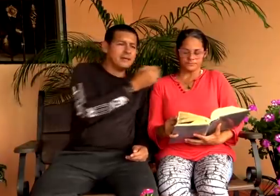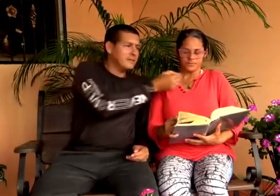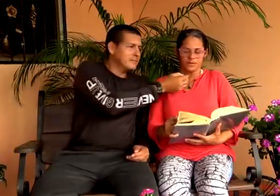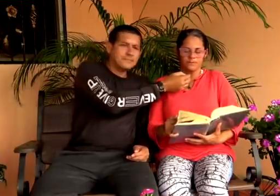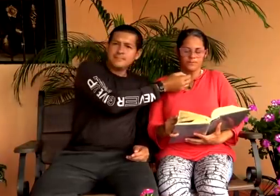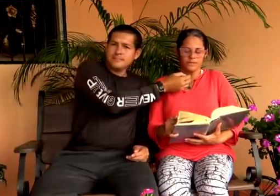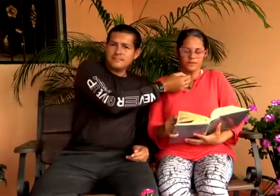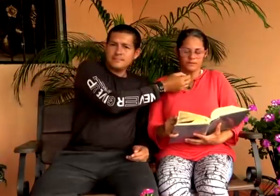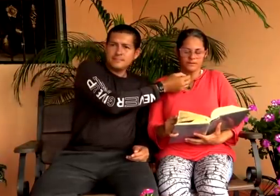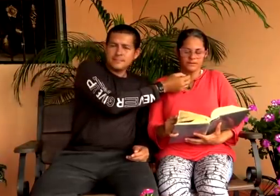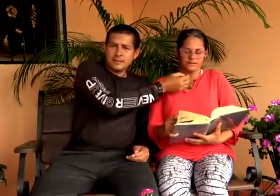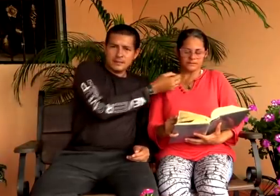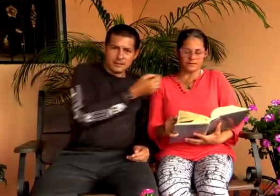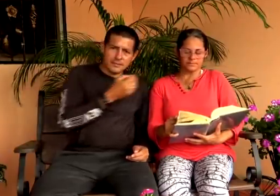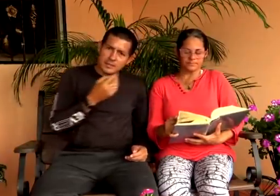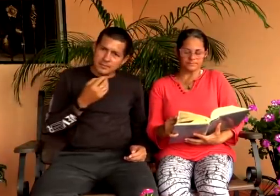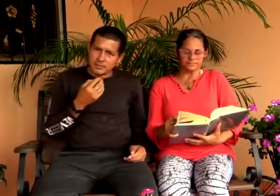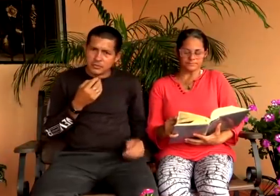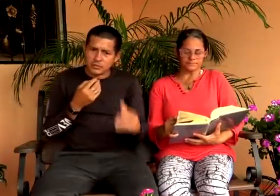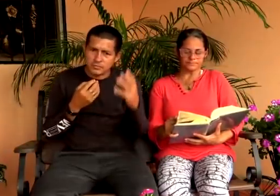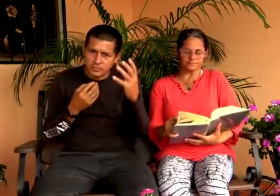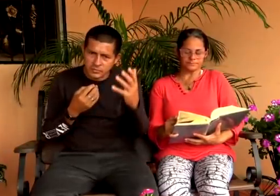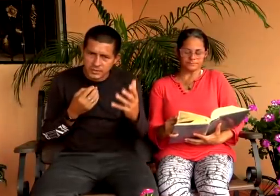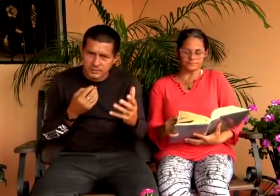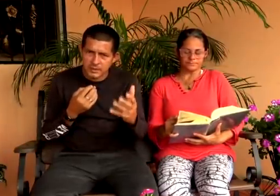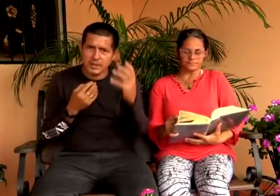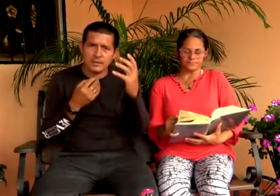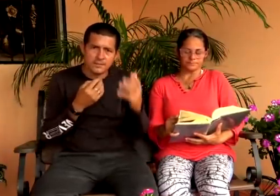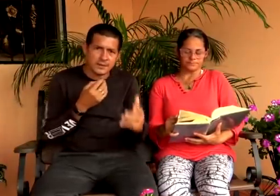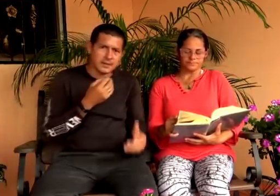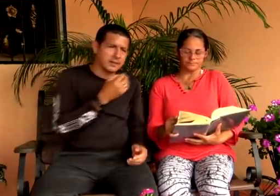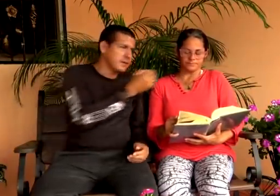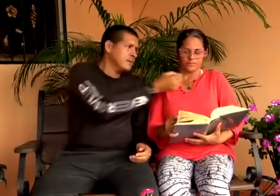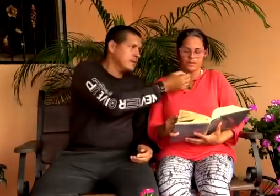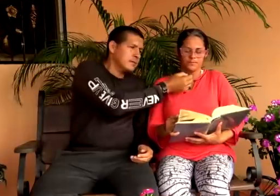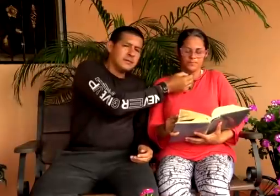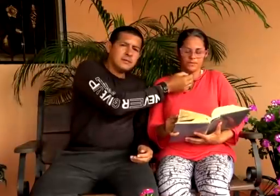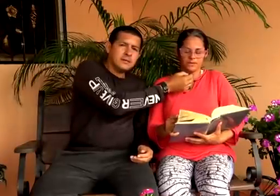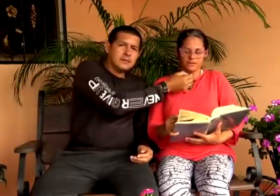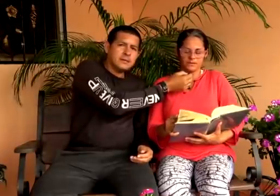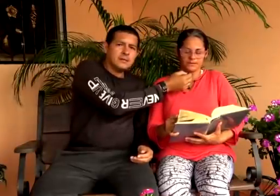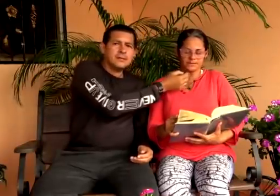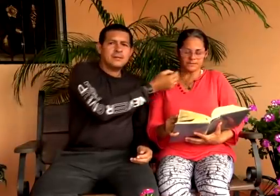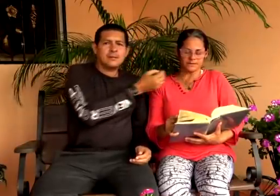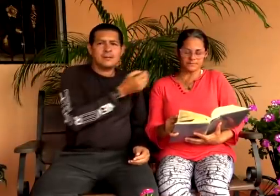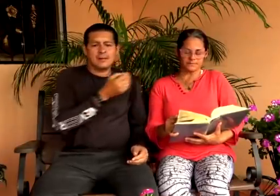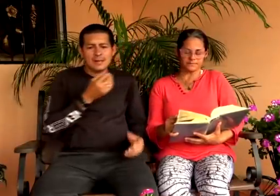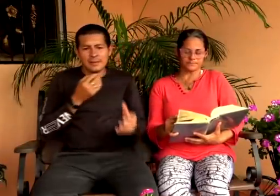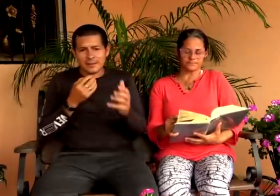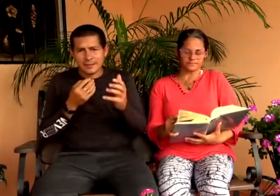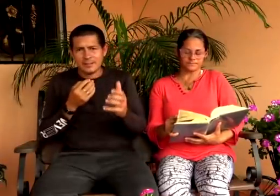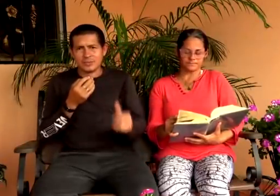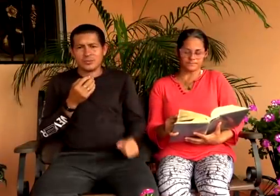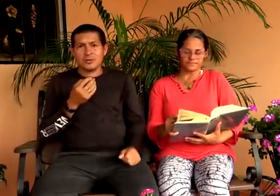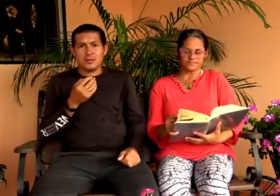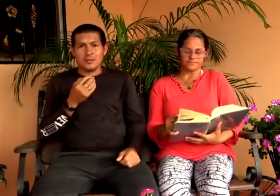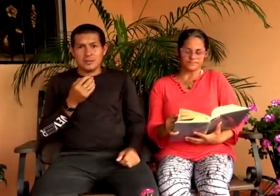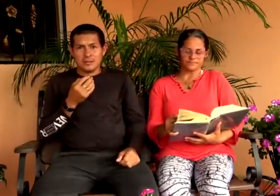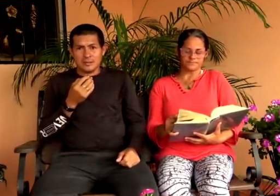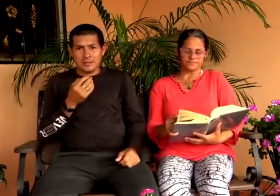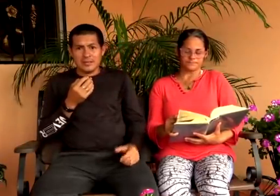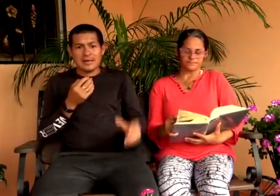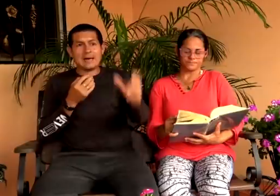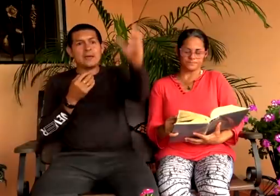¿Edificaré? Mi iglesia. Amados hermanos, no son muchas. Edificaré. Mi iglesia. La de Cristo.